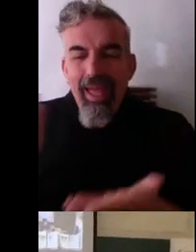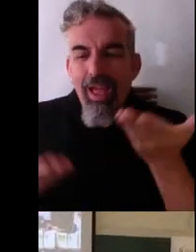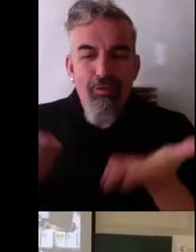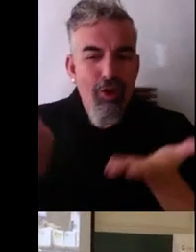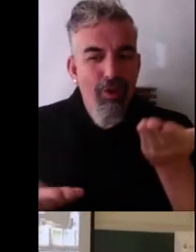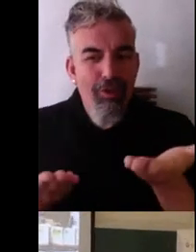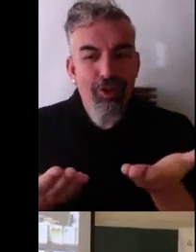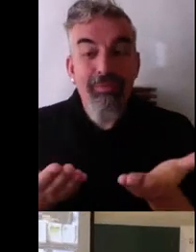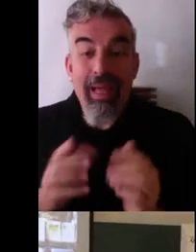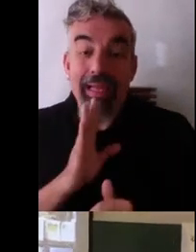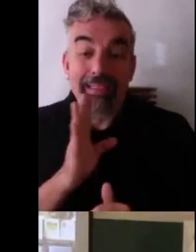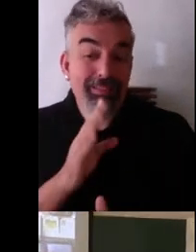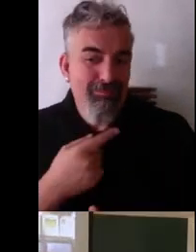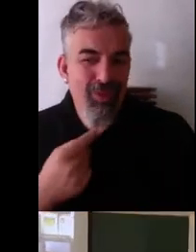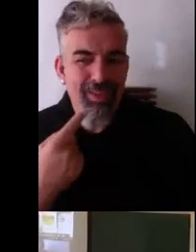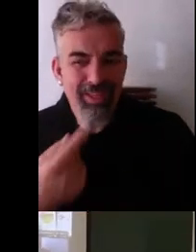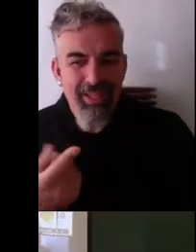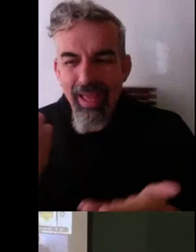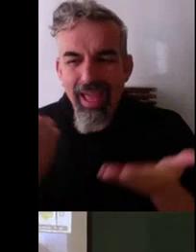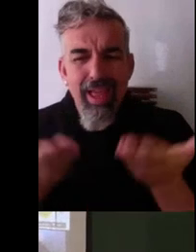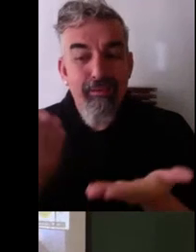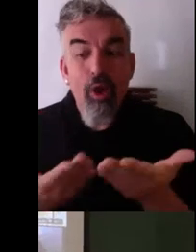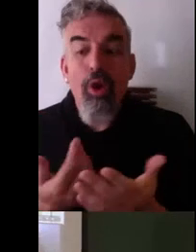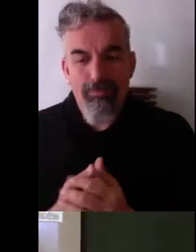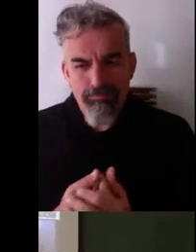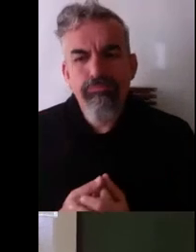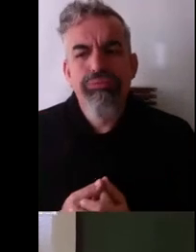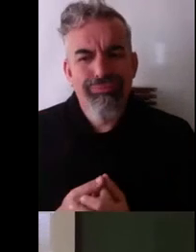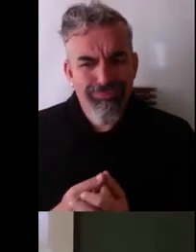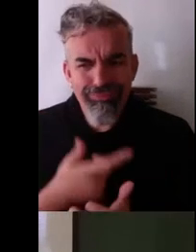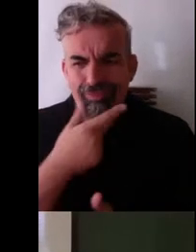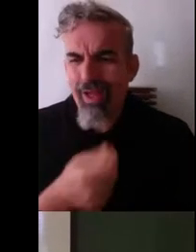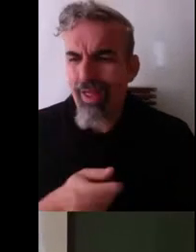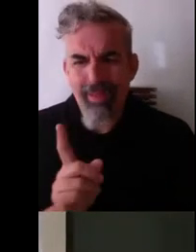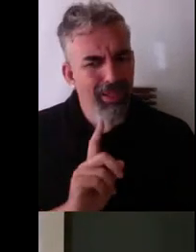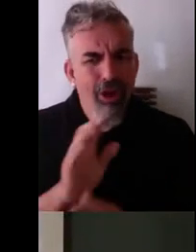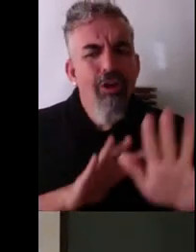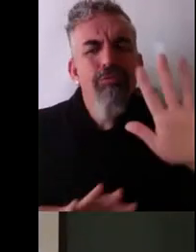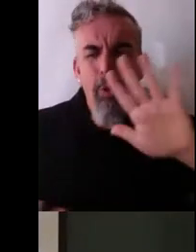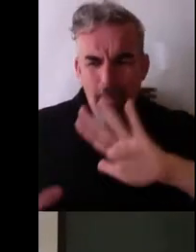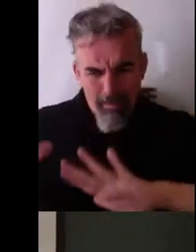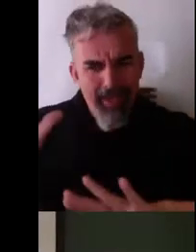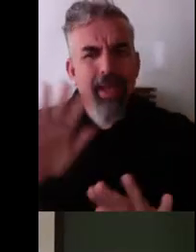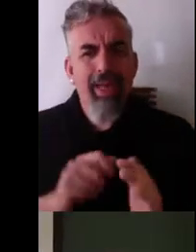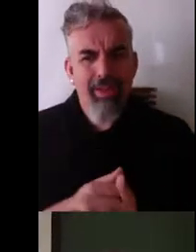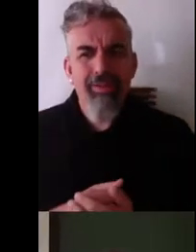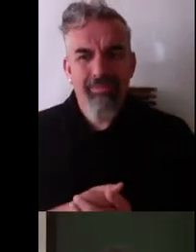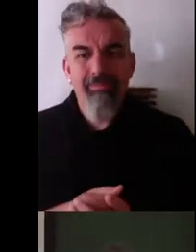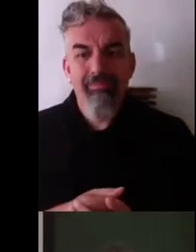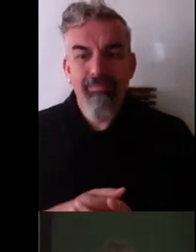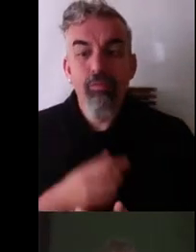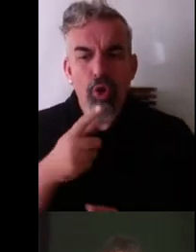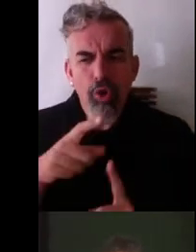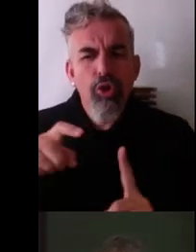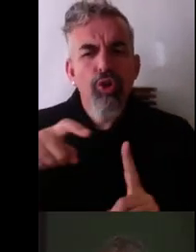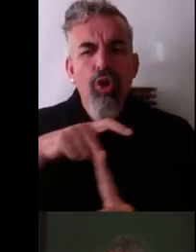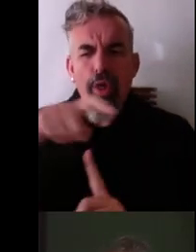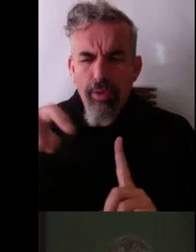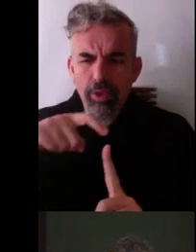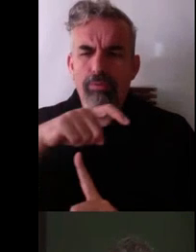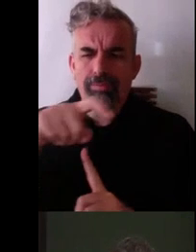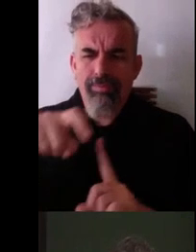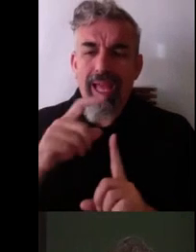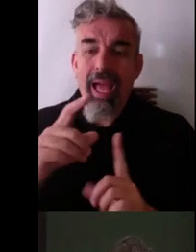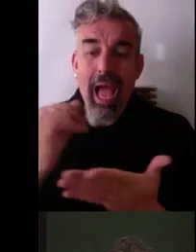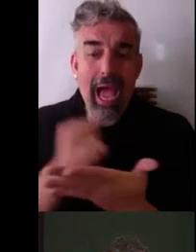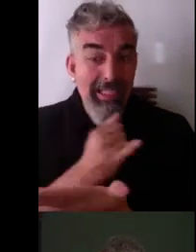dicho desde el principio es una de las tareas más complejas que tenemos una de las tareas que más me pienso todos los años cuando tengo que planificar la